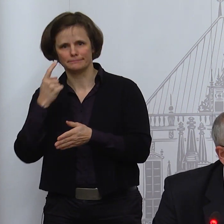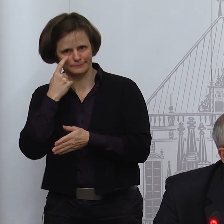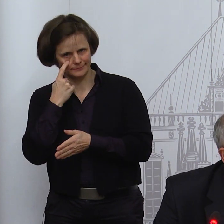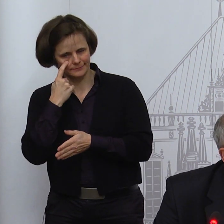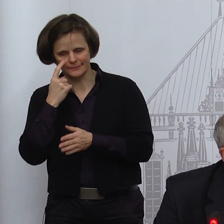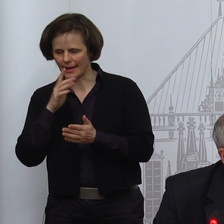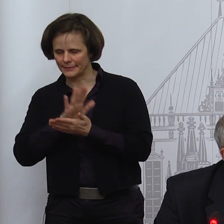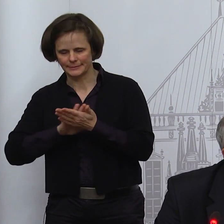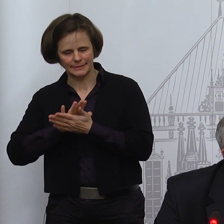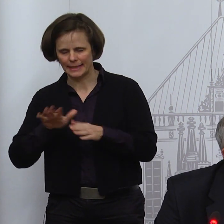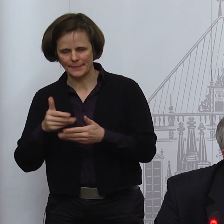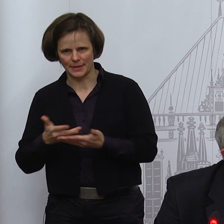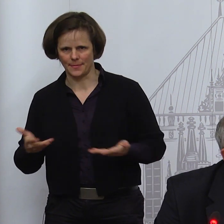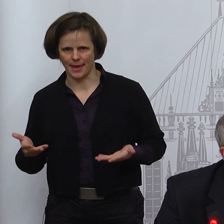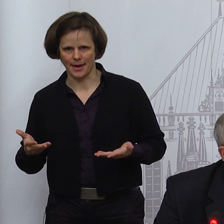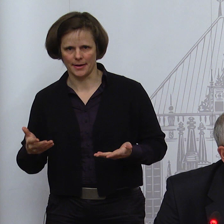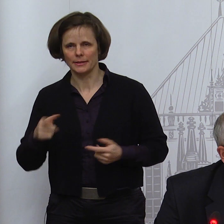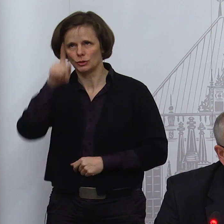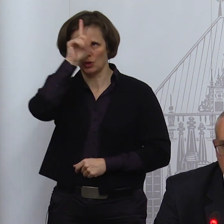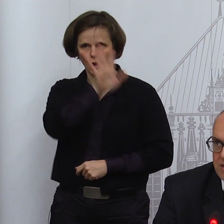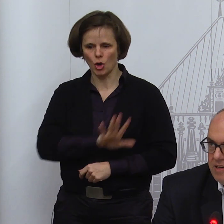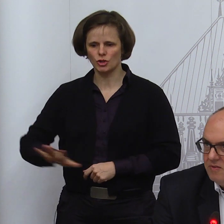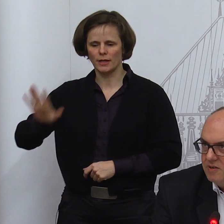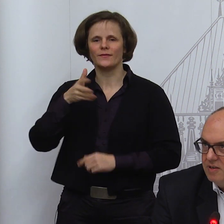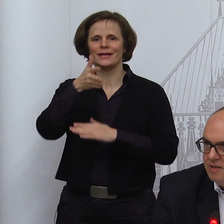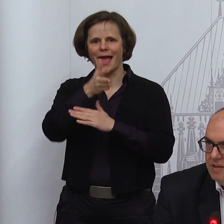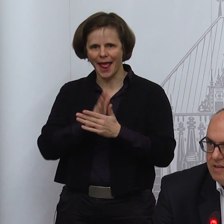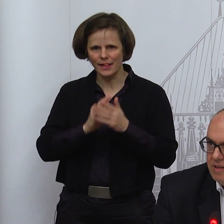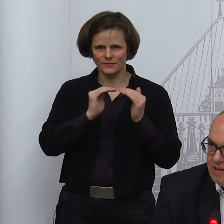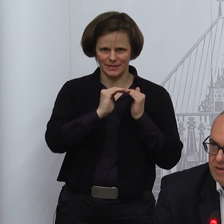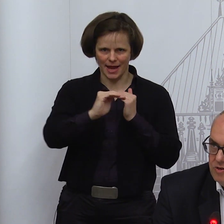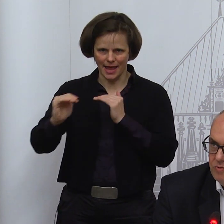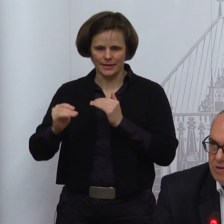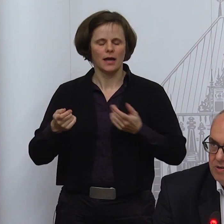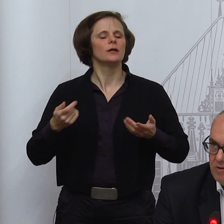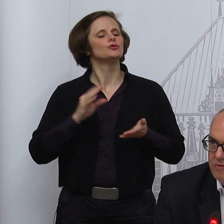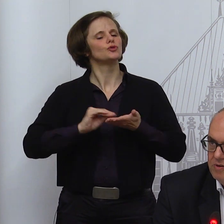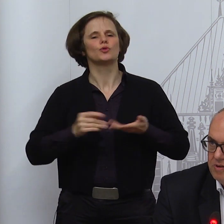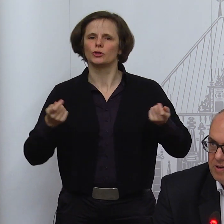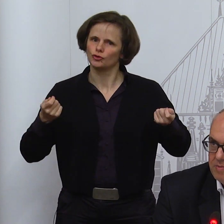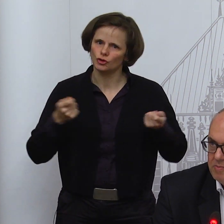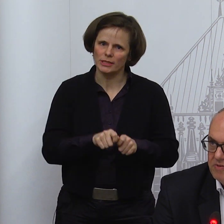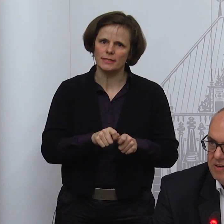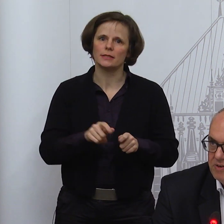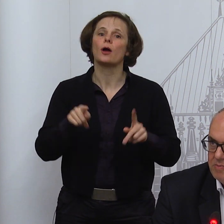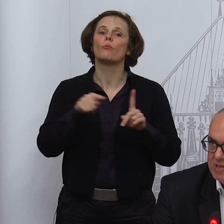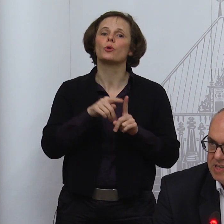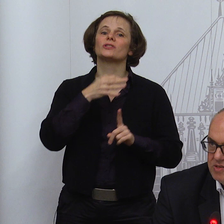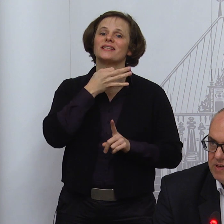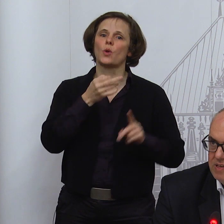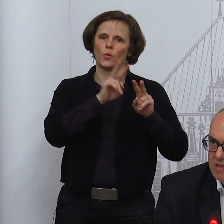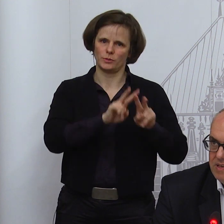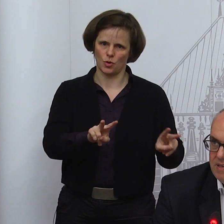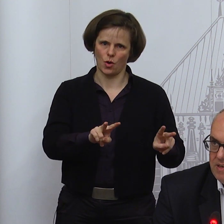der Länder, die schließt die Schulen und macht Notbetreuung und die andere Hälfte hält die Schulen offen, aber befreit von der